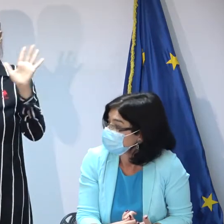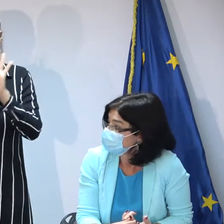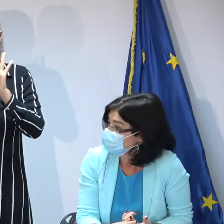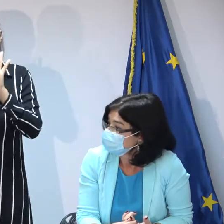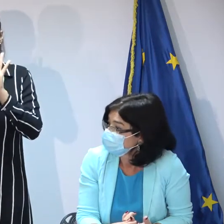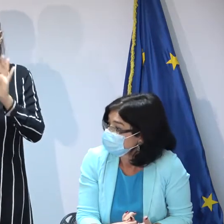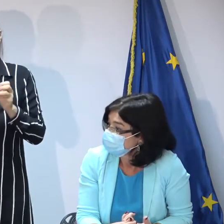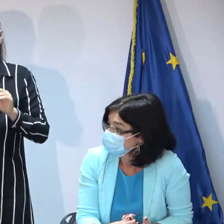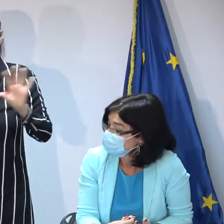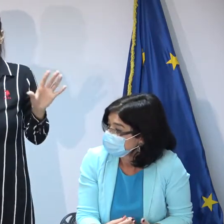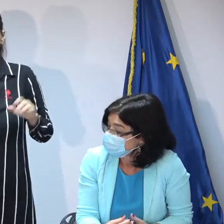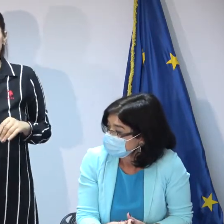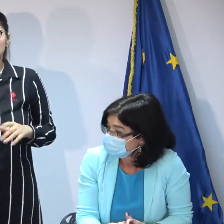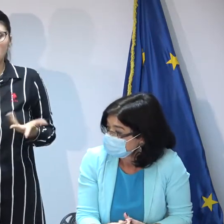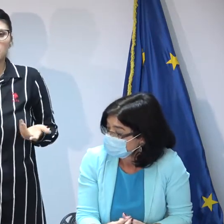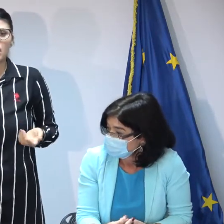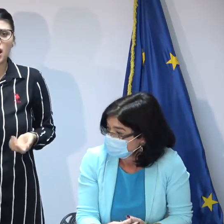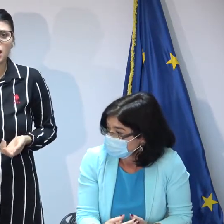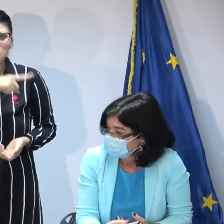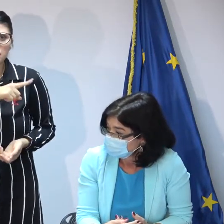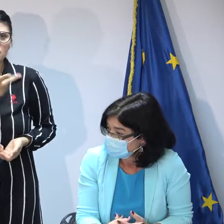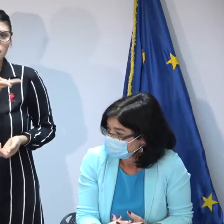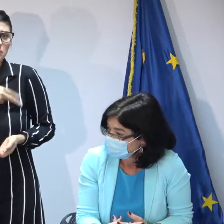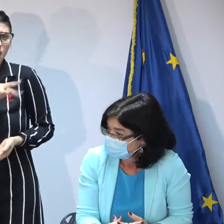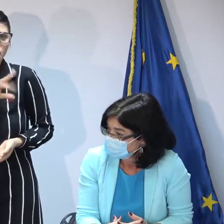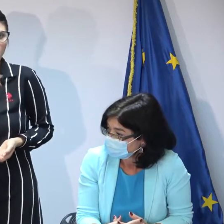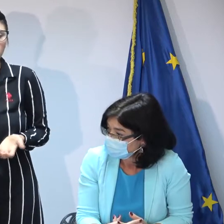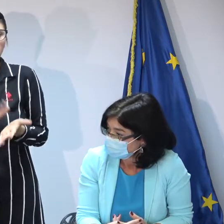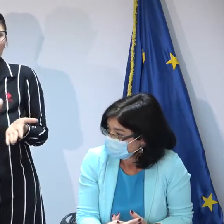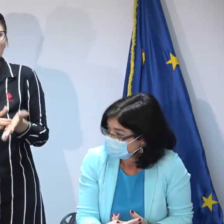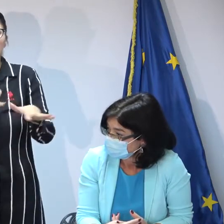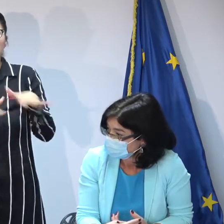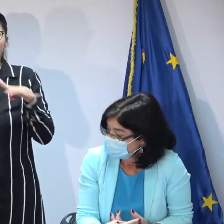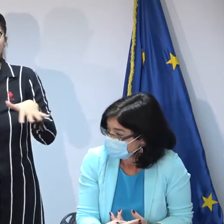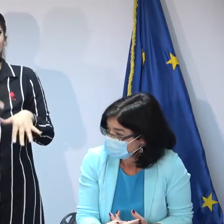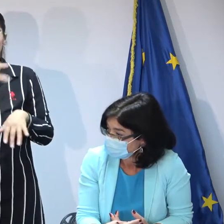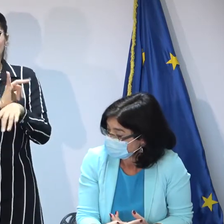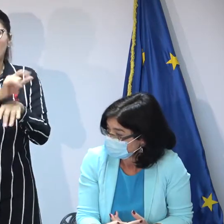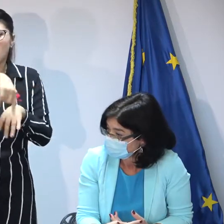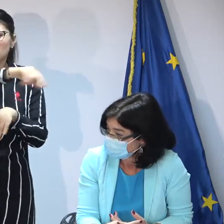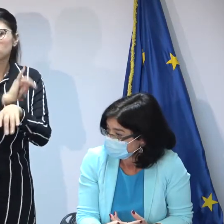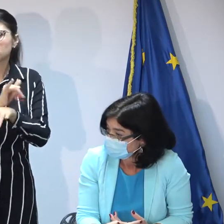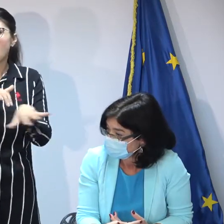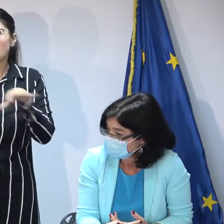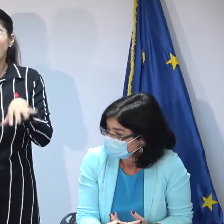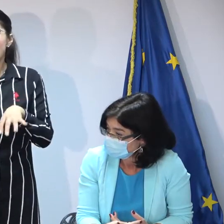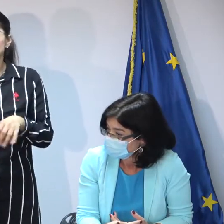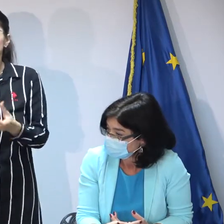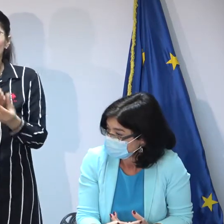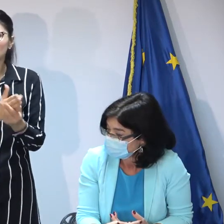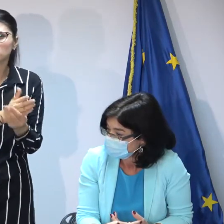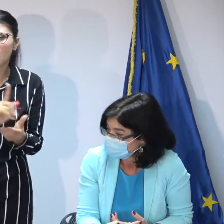care însă din păcate din lipsă de asumare și din alte motive menegerii de caz găsesc tot felul de să spunem